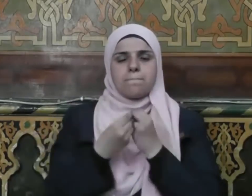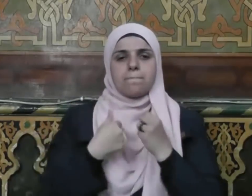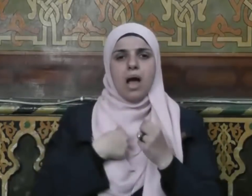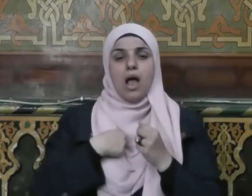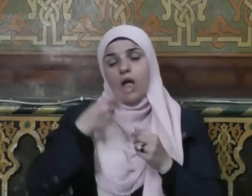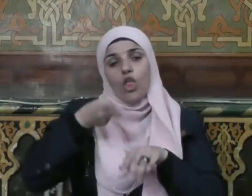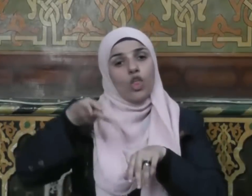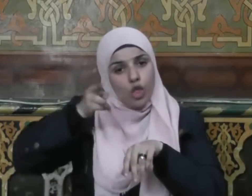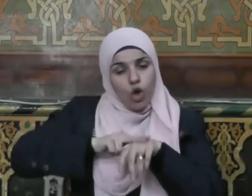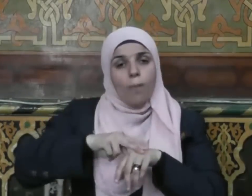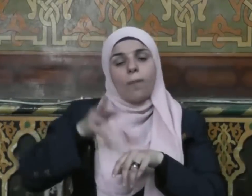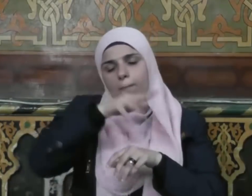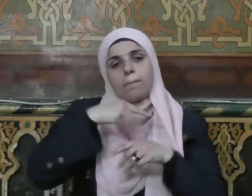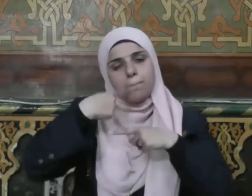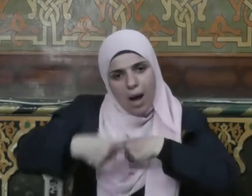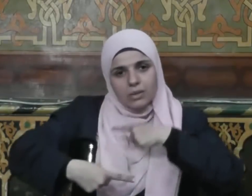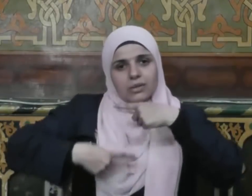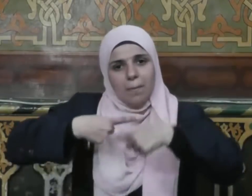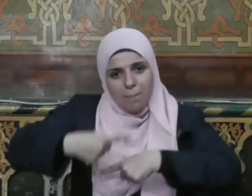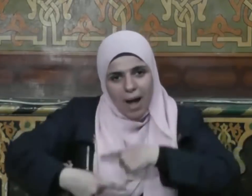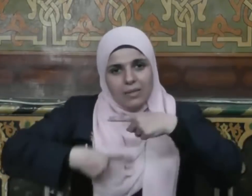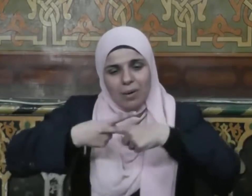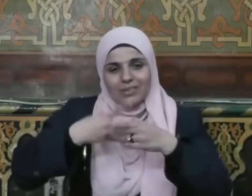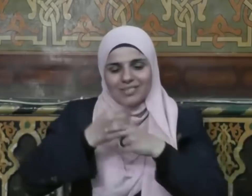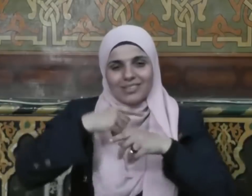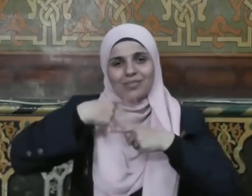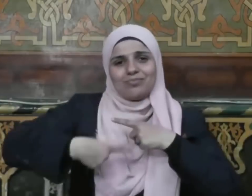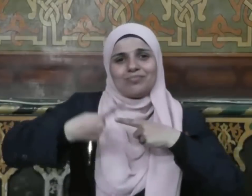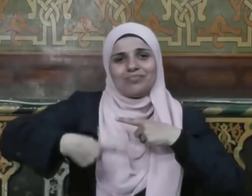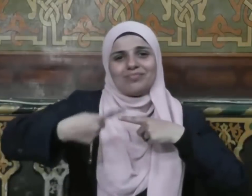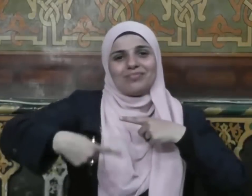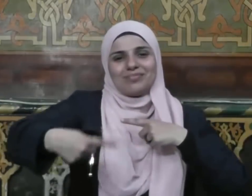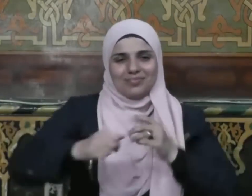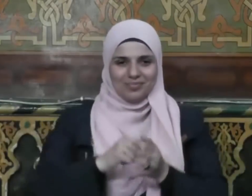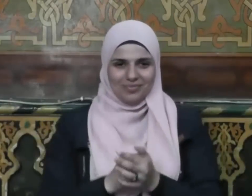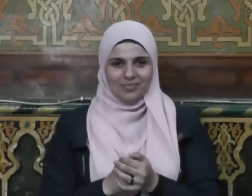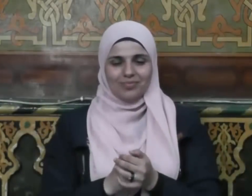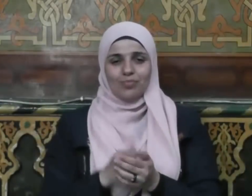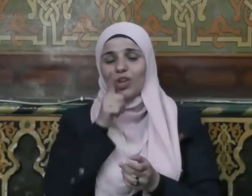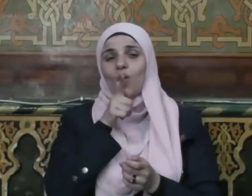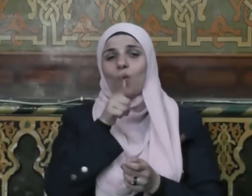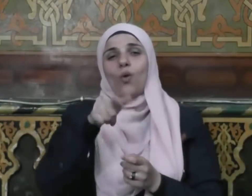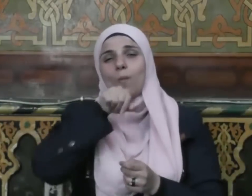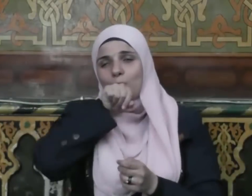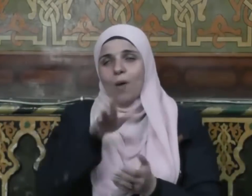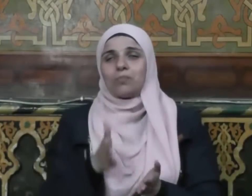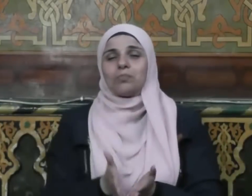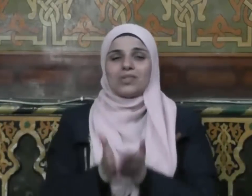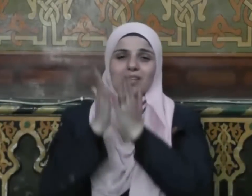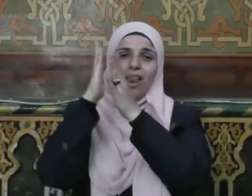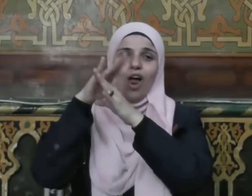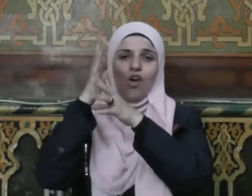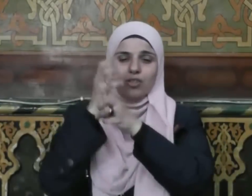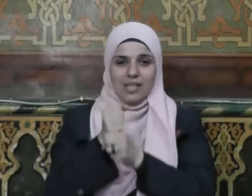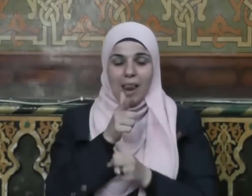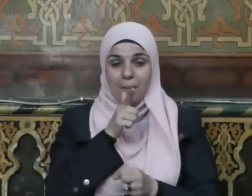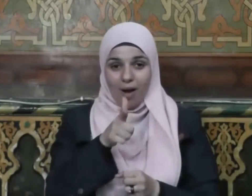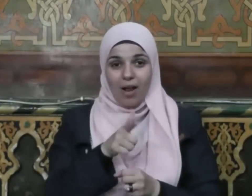ثم الذين يلونهم ثم الذين يلونهم ويقول صلى الله عليه وسلم